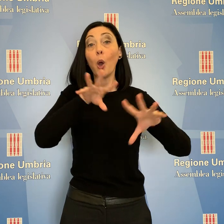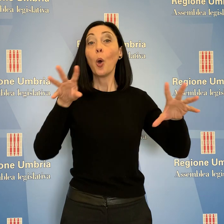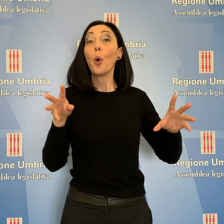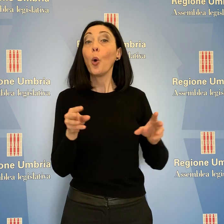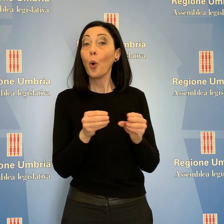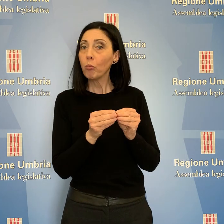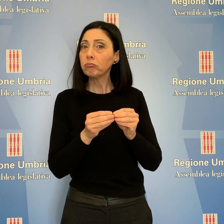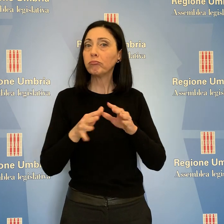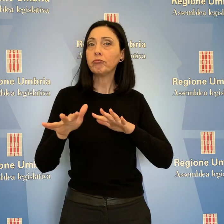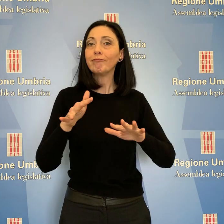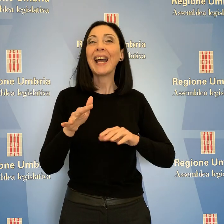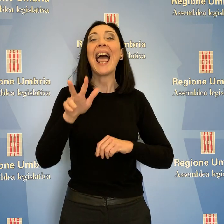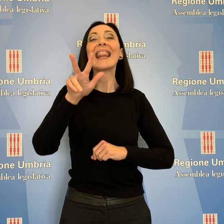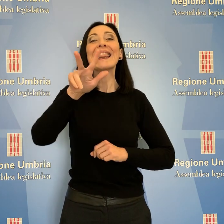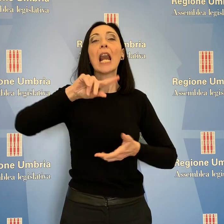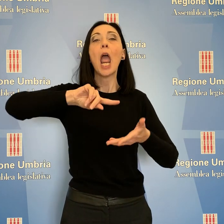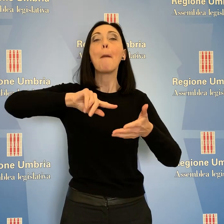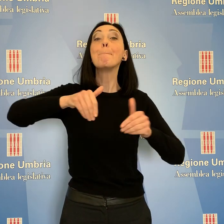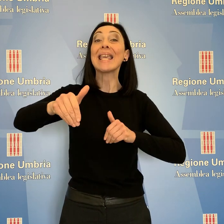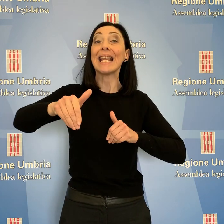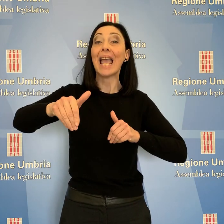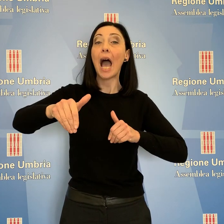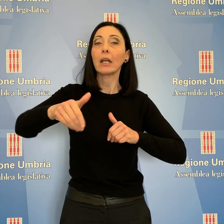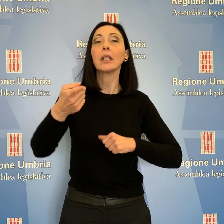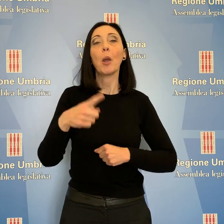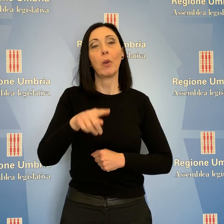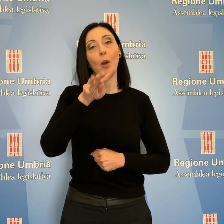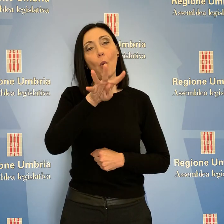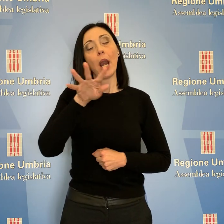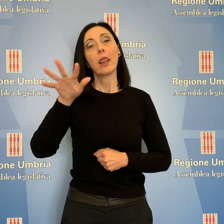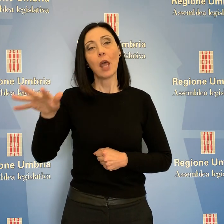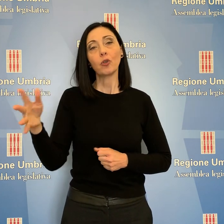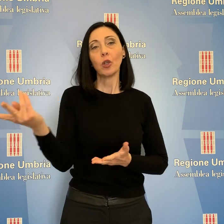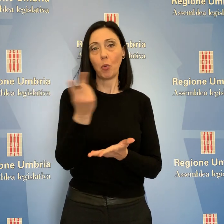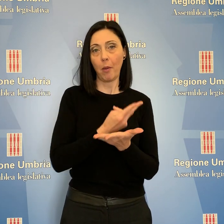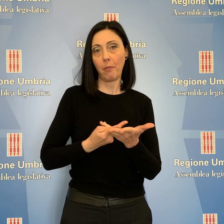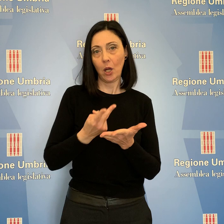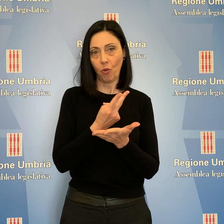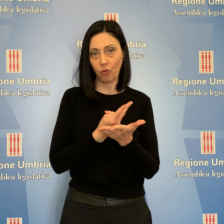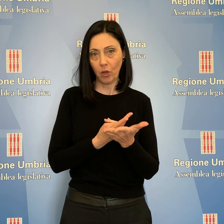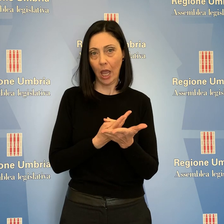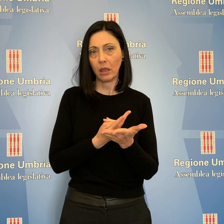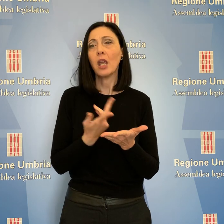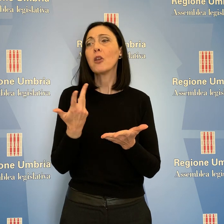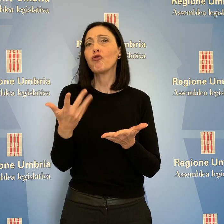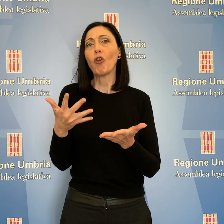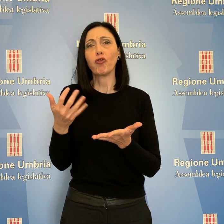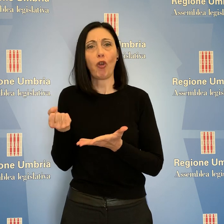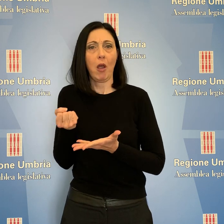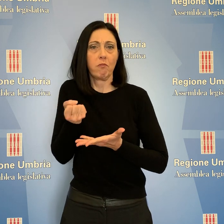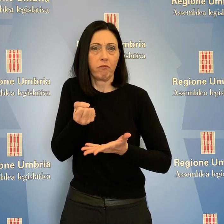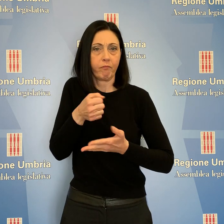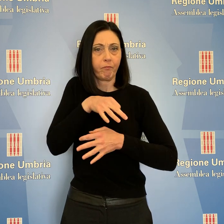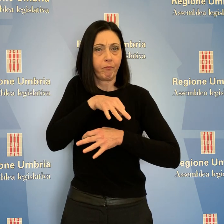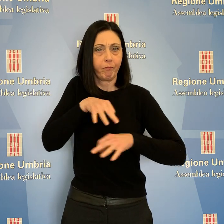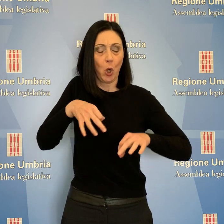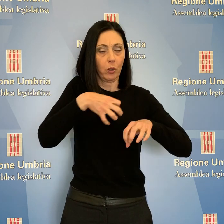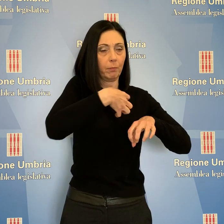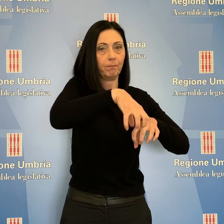sono risorse per circa 3 miliardi per 45 progetti, tenuto conto dell'importo disponibile e del riparto circa